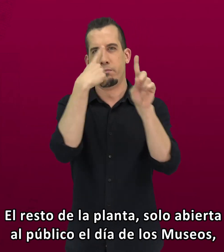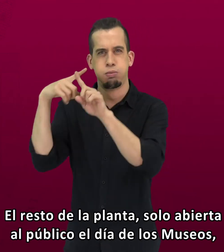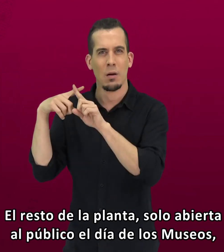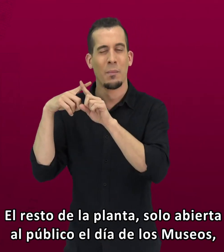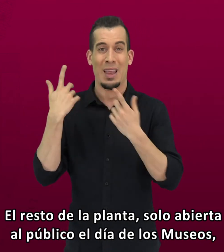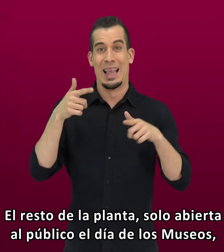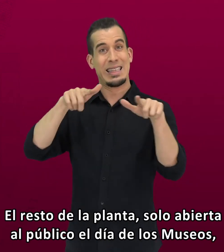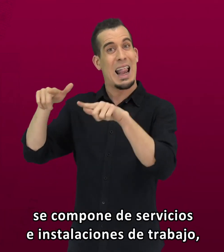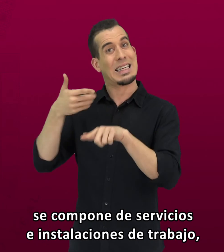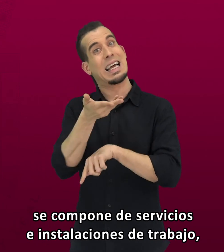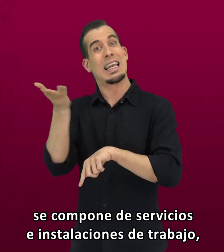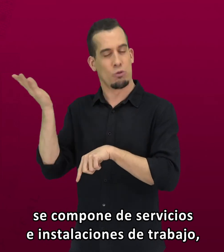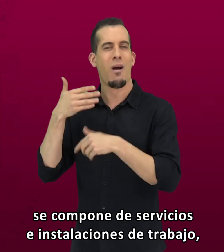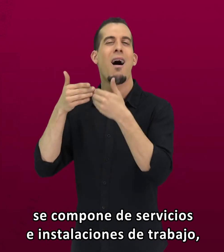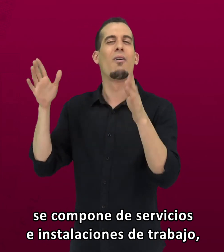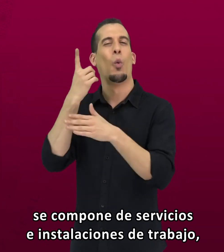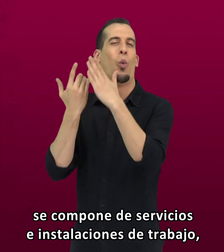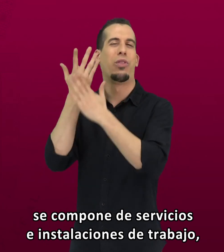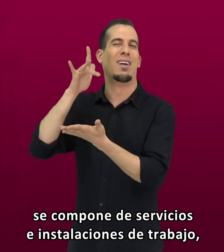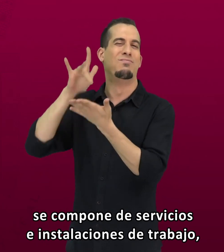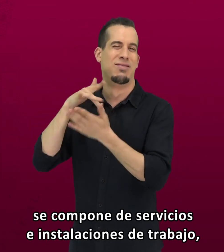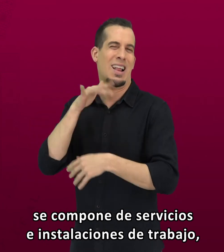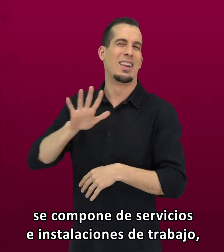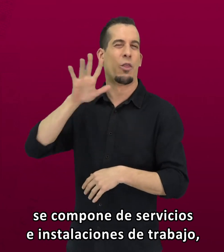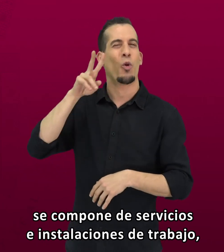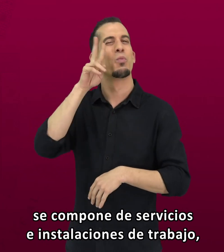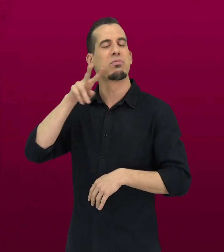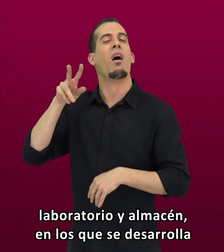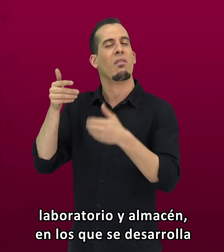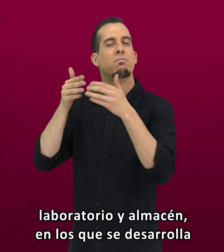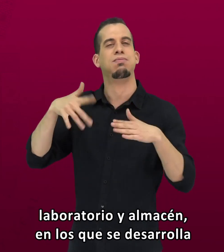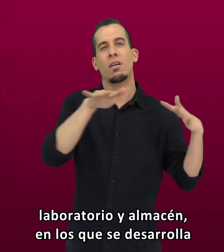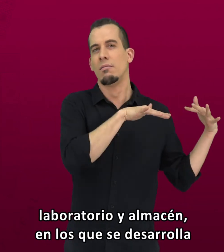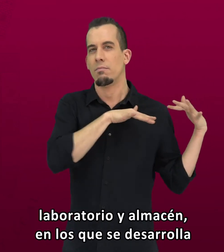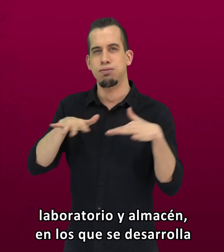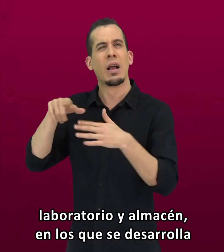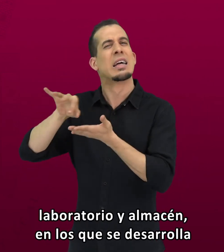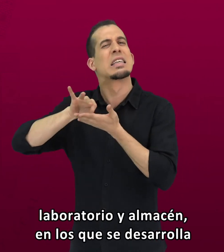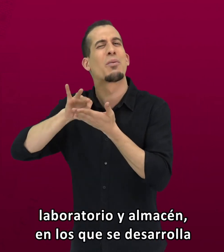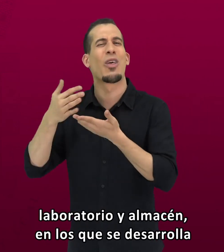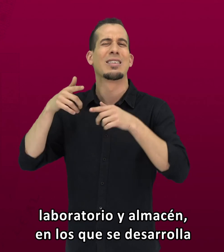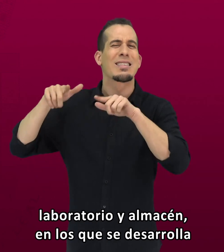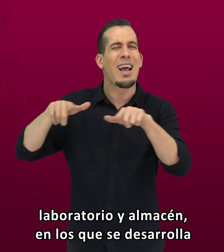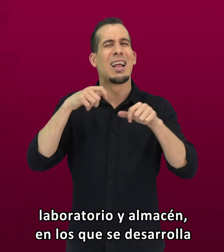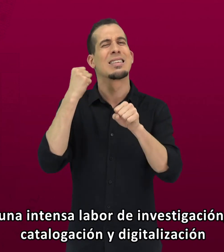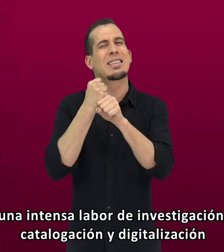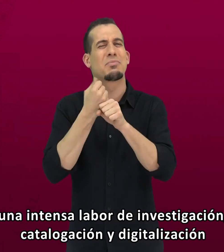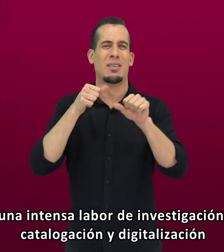el día de los museos, se compone de servicios e instalaciones de trabajo, laboratorio y almacén, en los que se desarrolla una